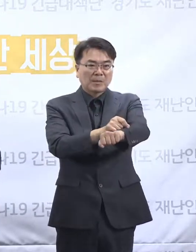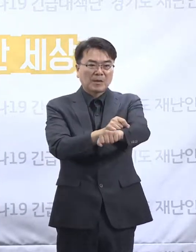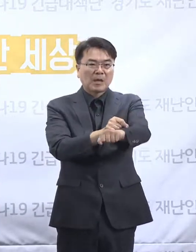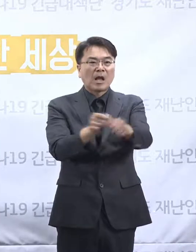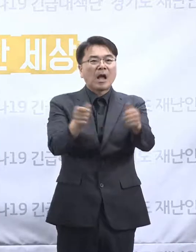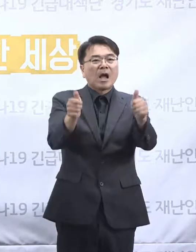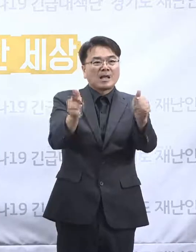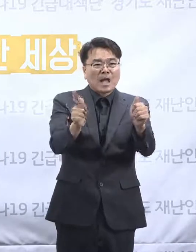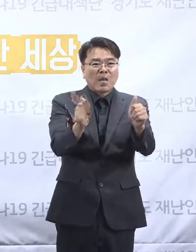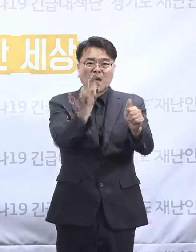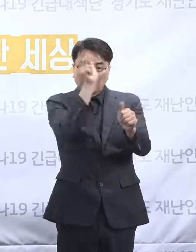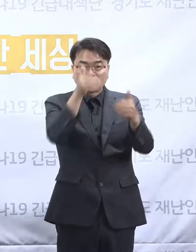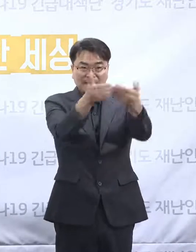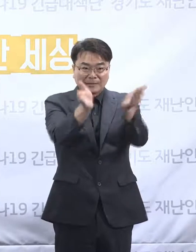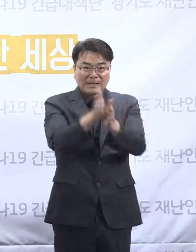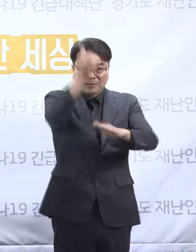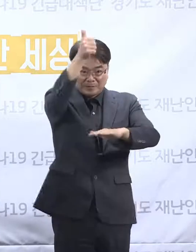주시겠습니다.